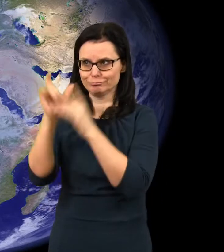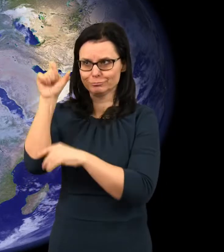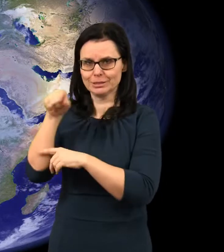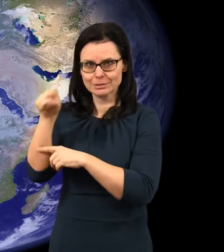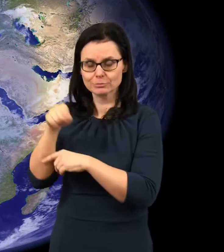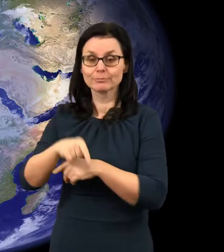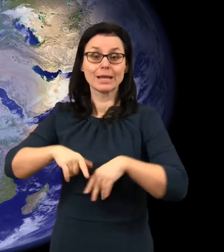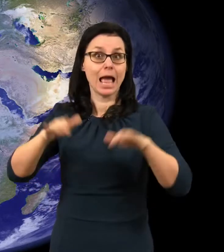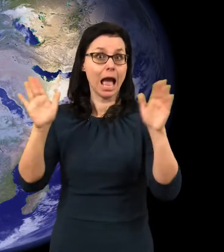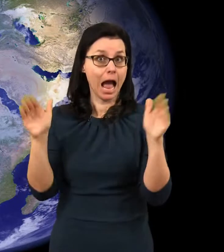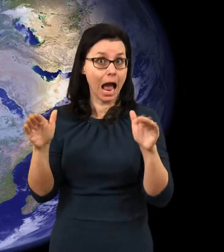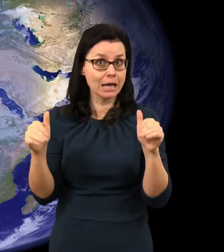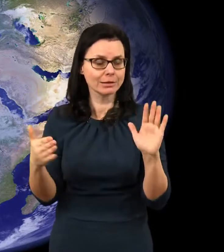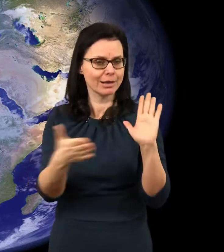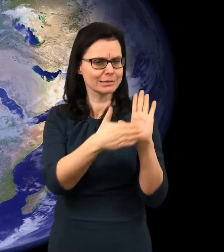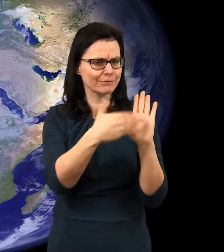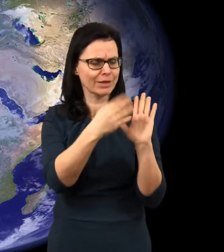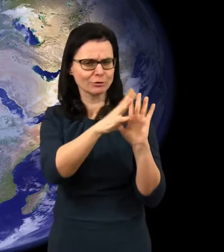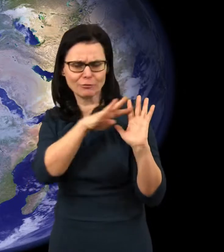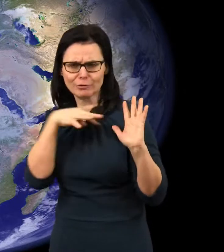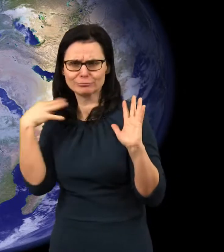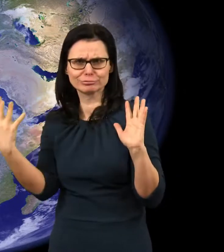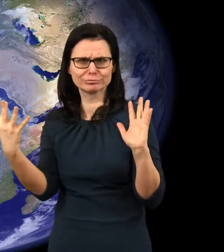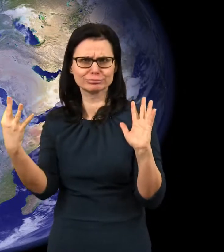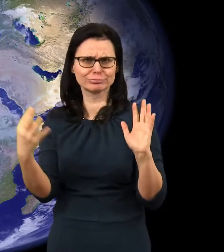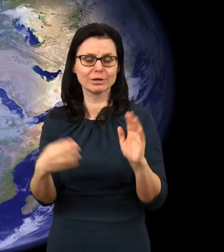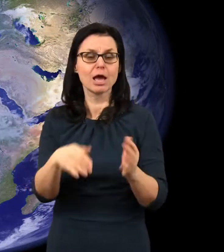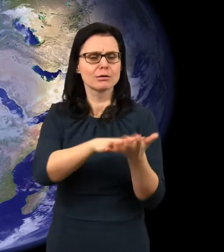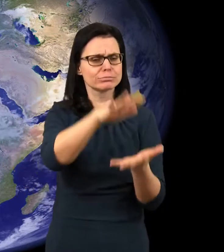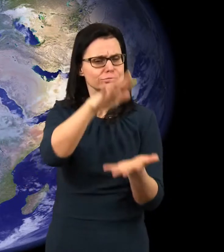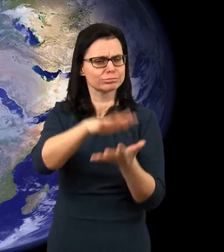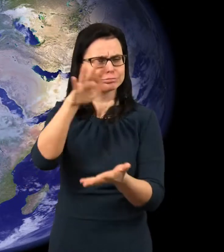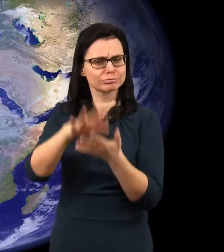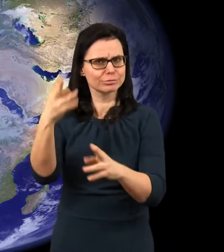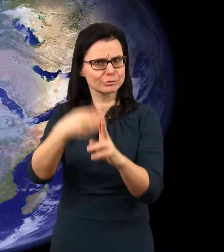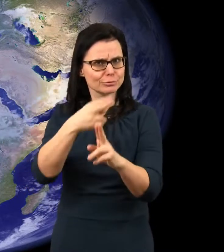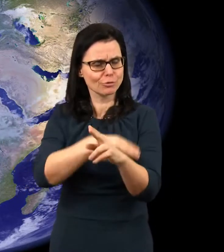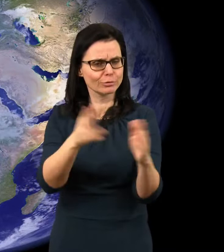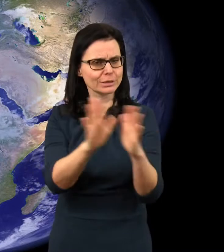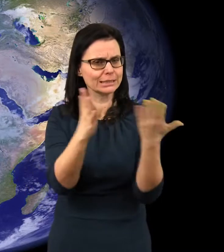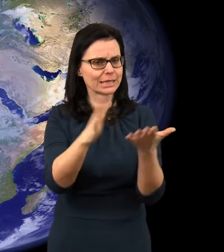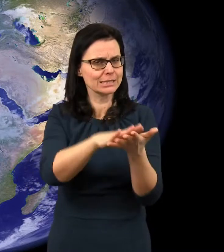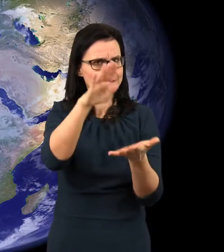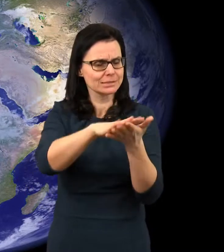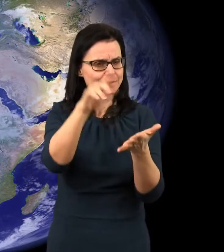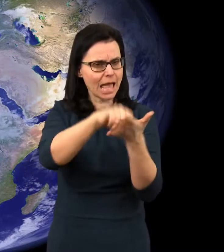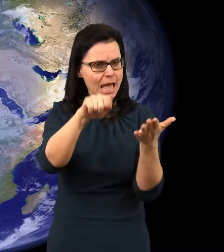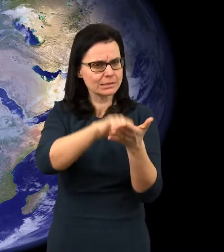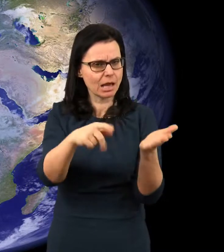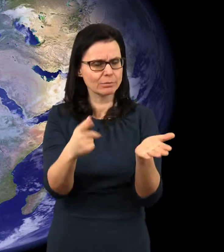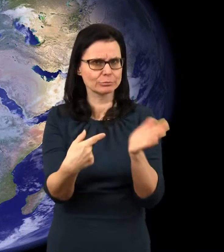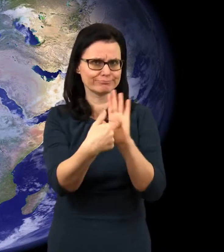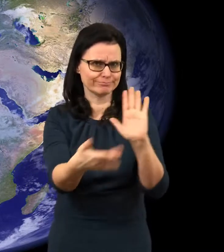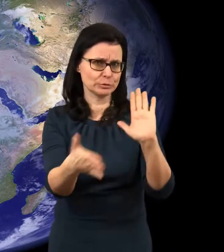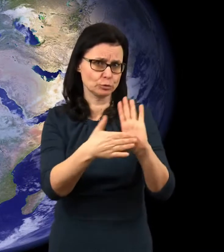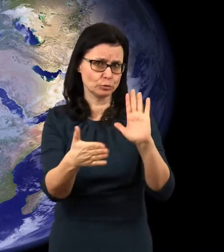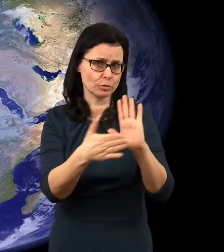Kristus. Handěle jsou světkové. Soudní spisy knihy záznamu svědčí proti nám,